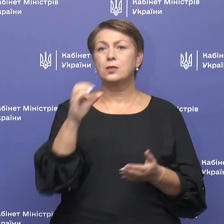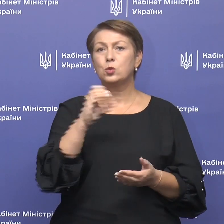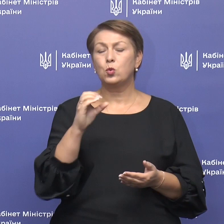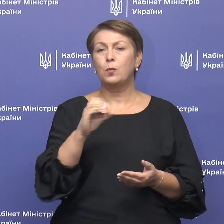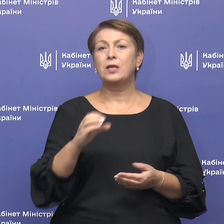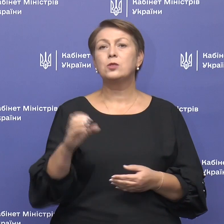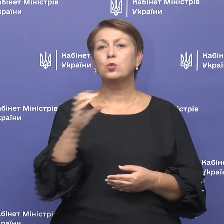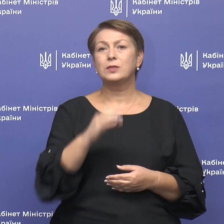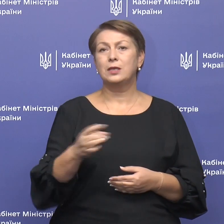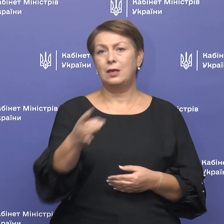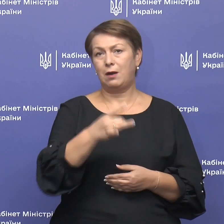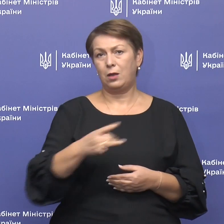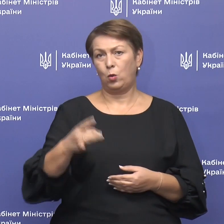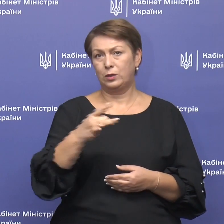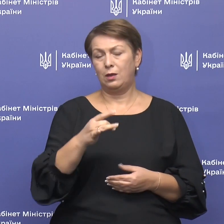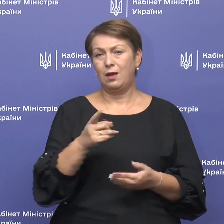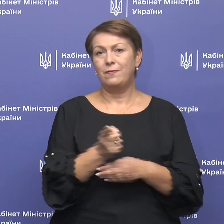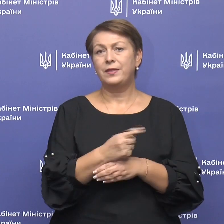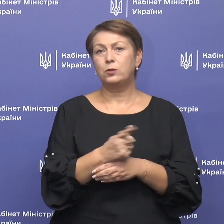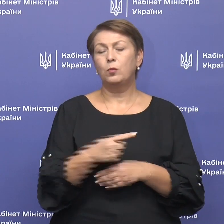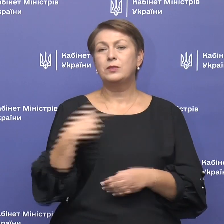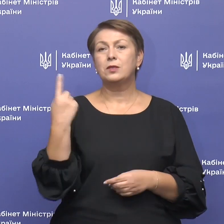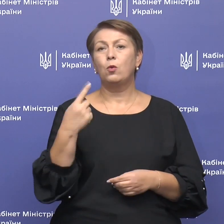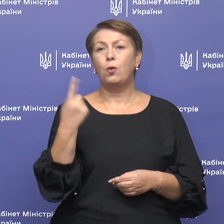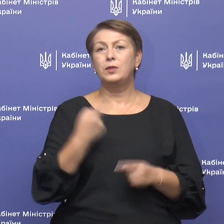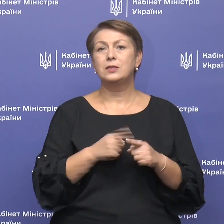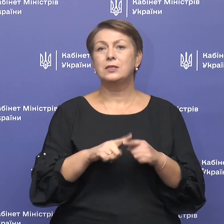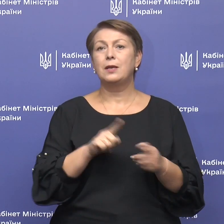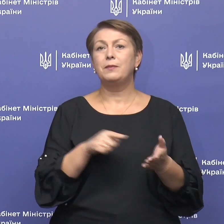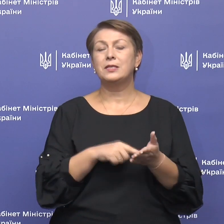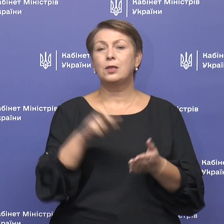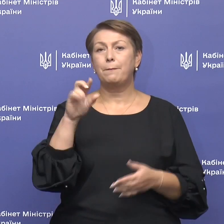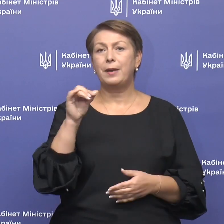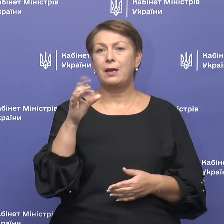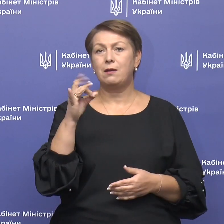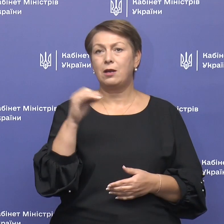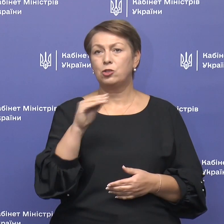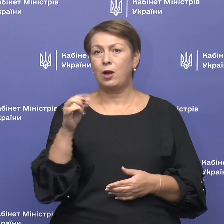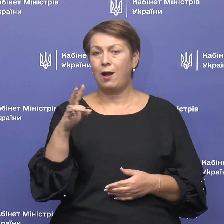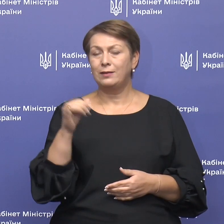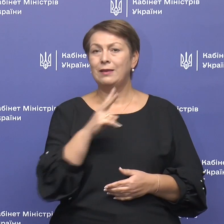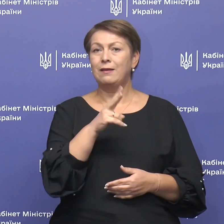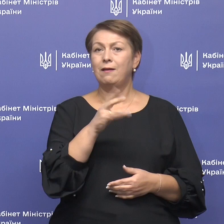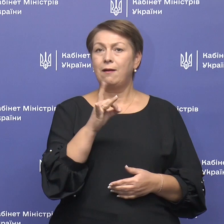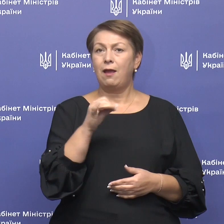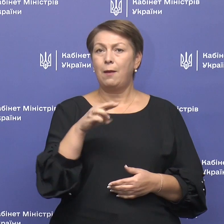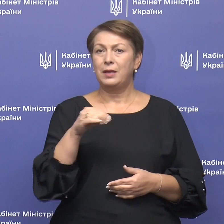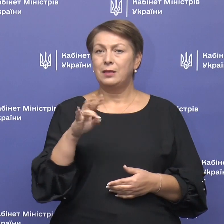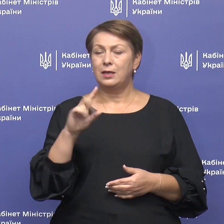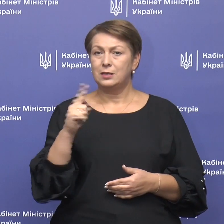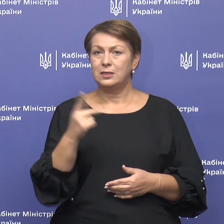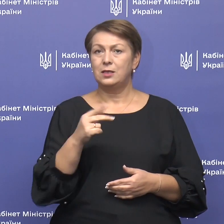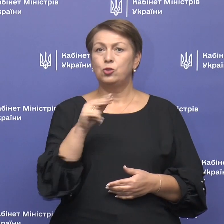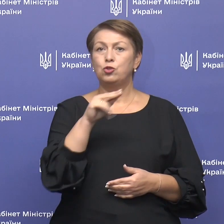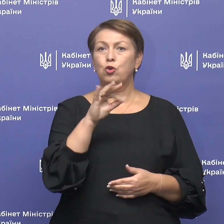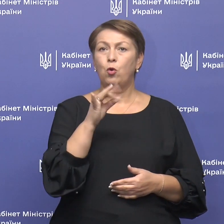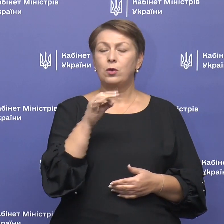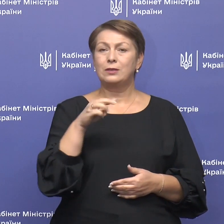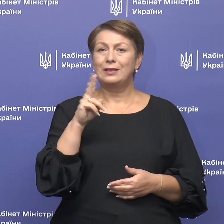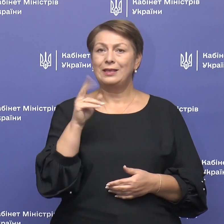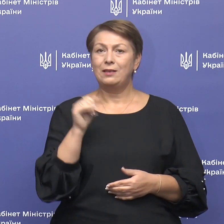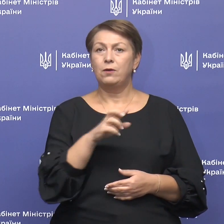і Сумський район. У Тернопільській області – це місто Бережани, місто Кременець, місто Чортків,